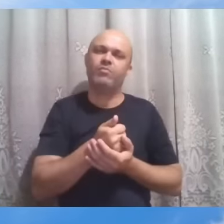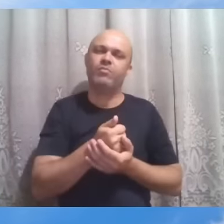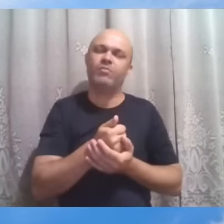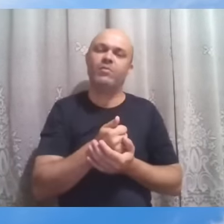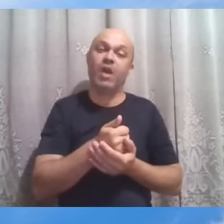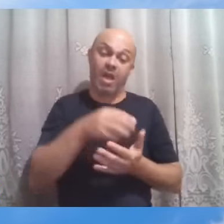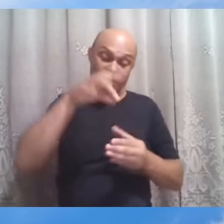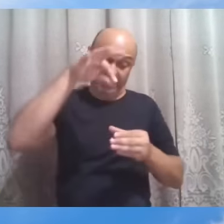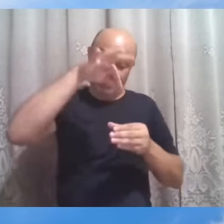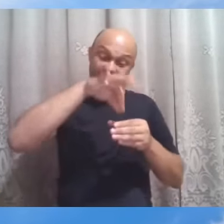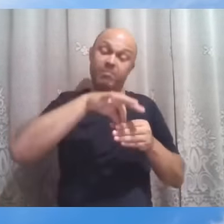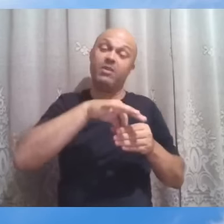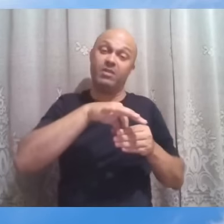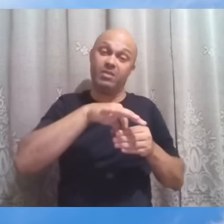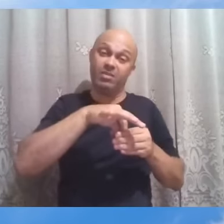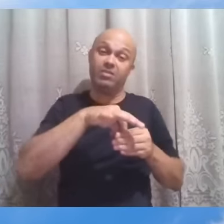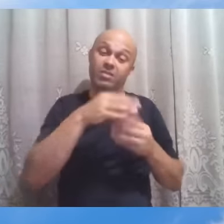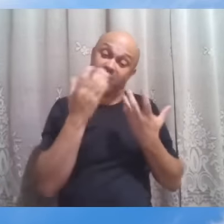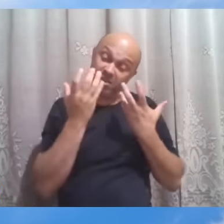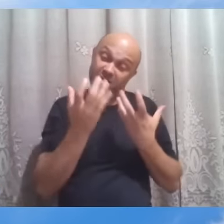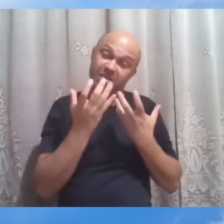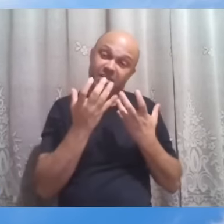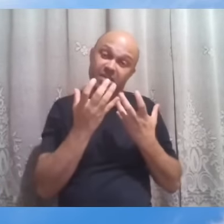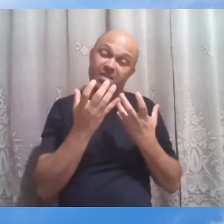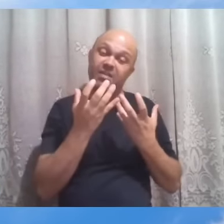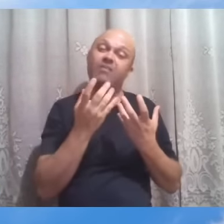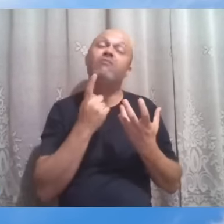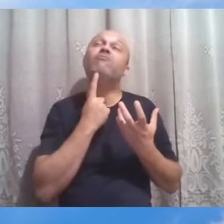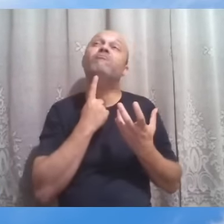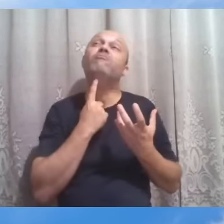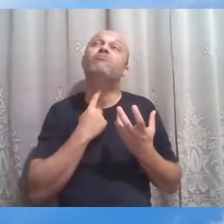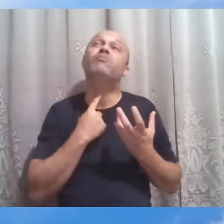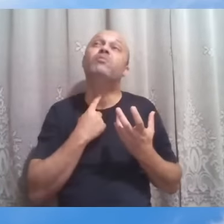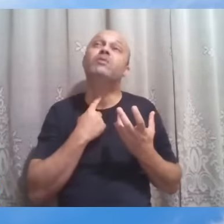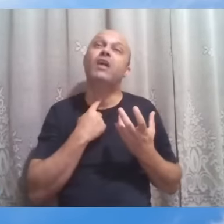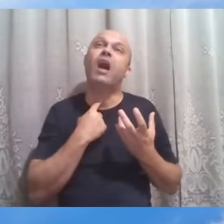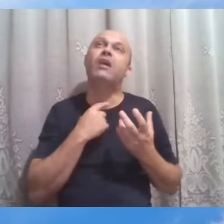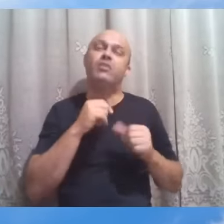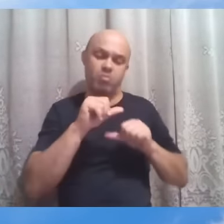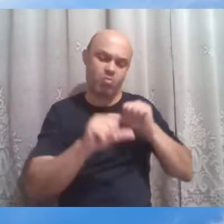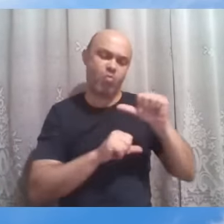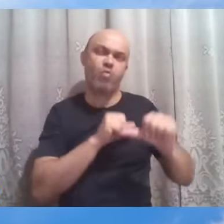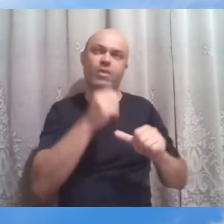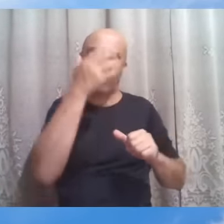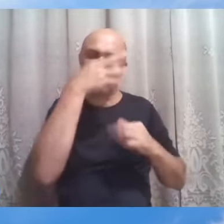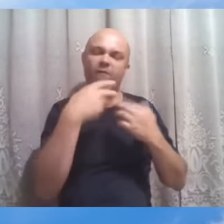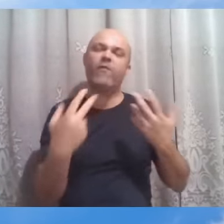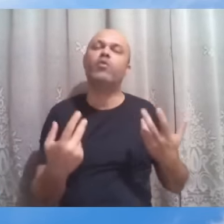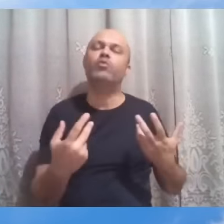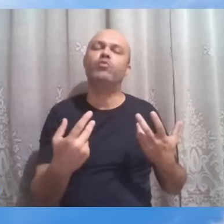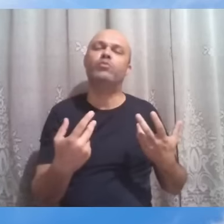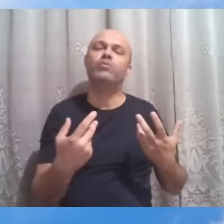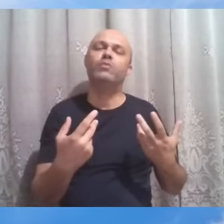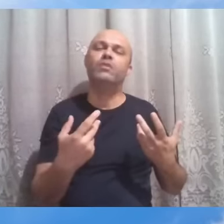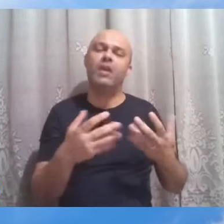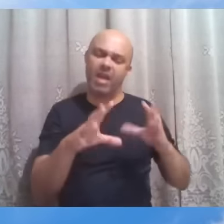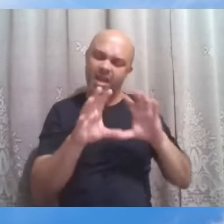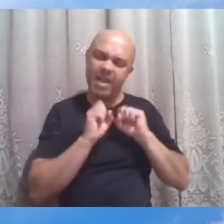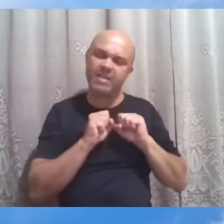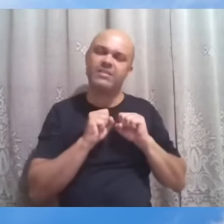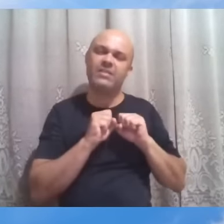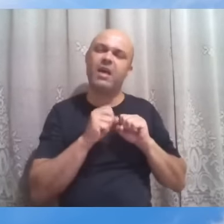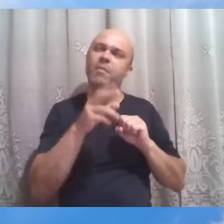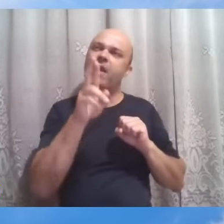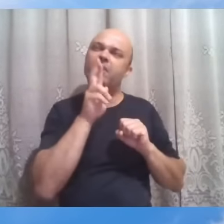semente que desejava trazer o seu contributo, gerar ou converter-se em frutos, recebe ela a resposta